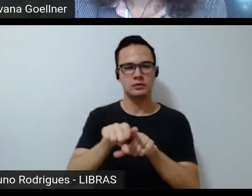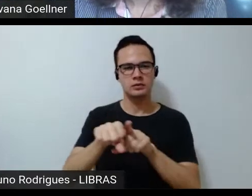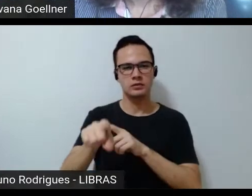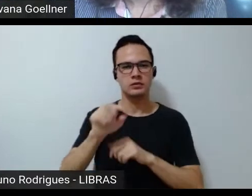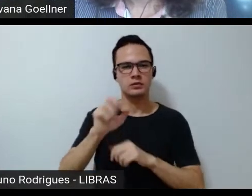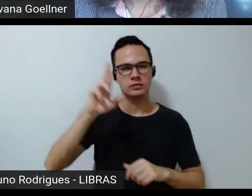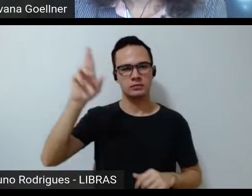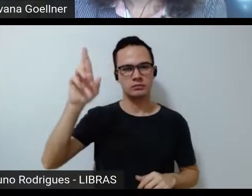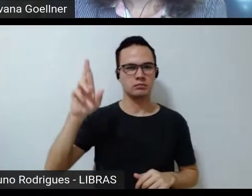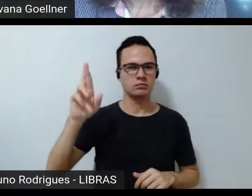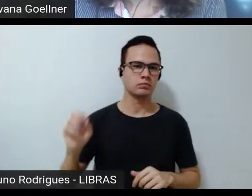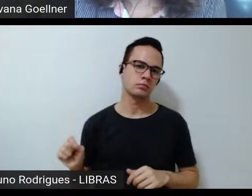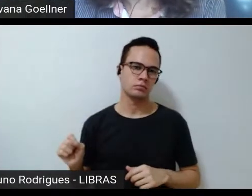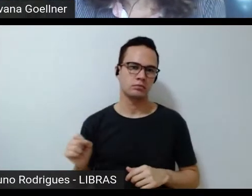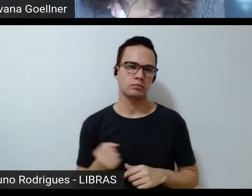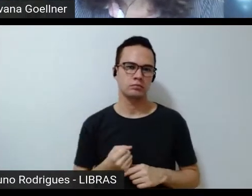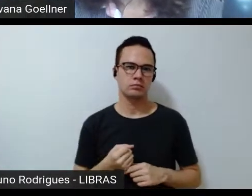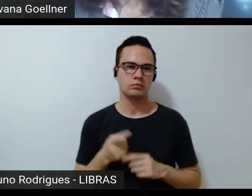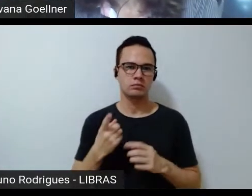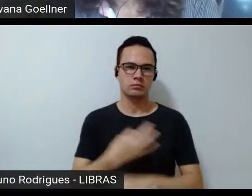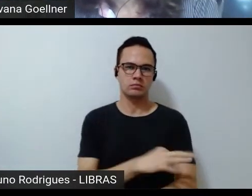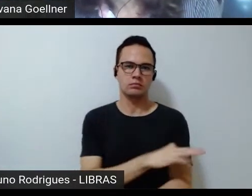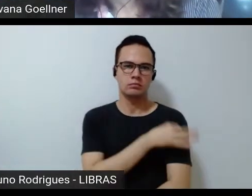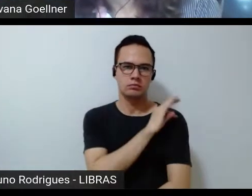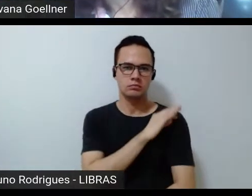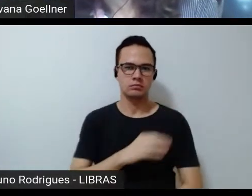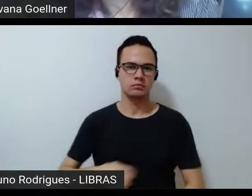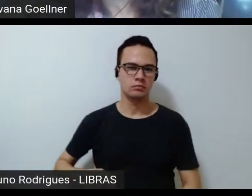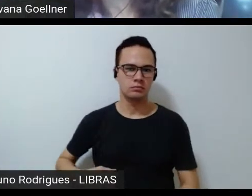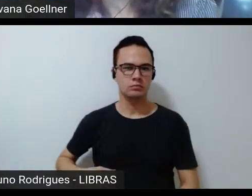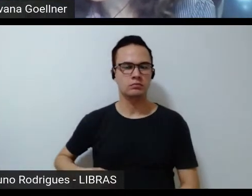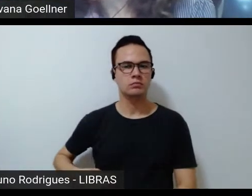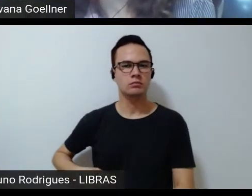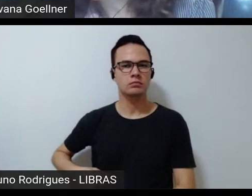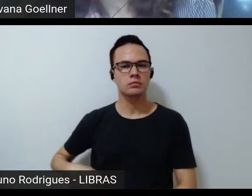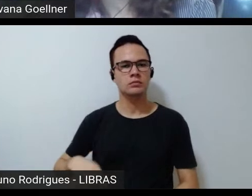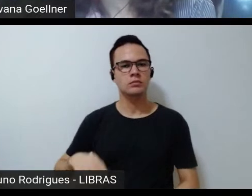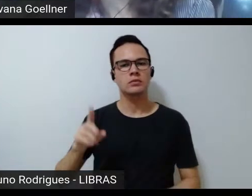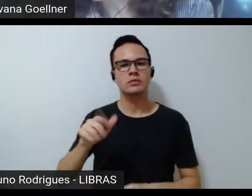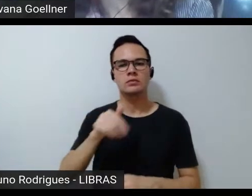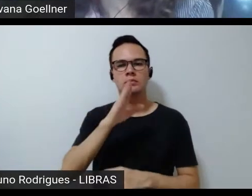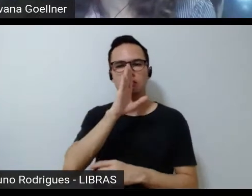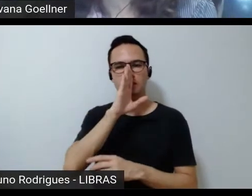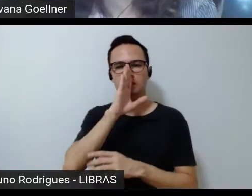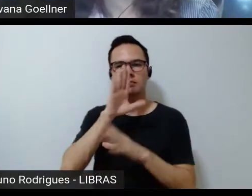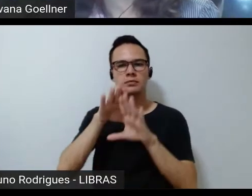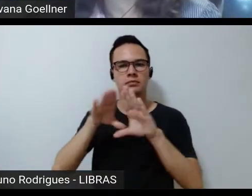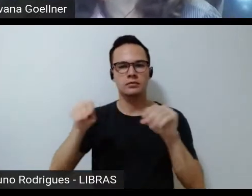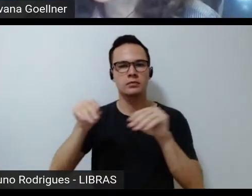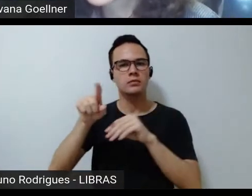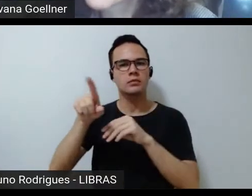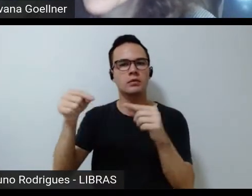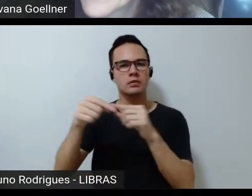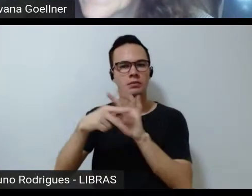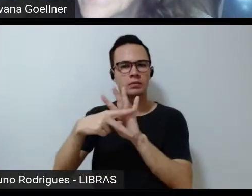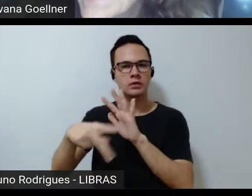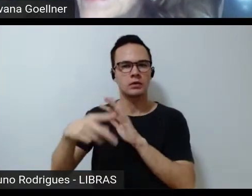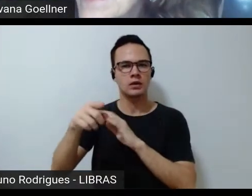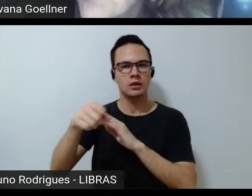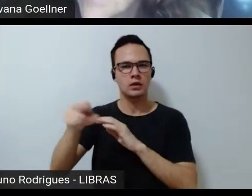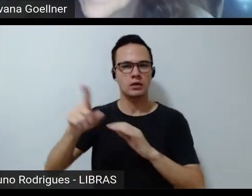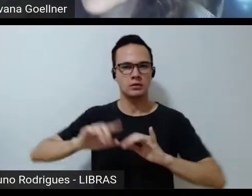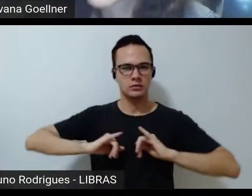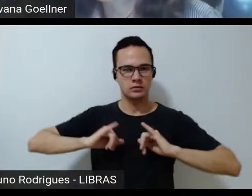de técnicos. Kátia, quanto o silenciamento e as interdições sofridas pela